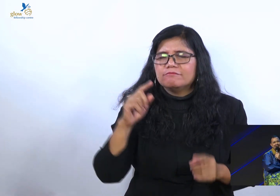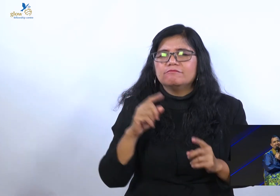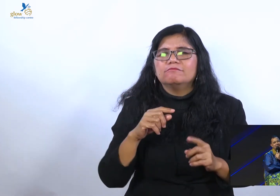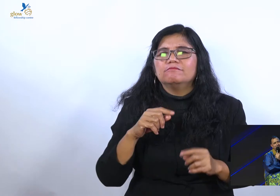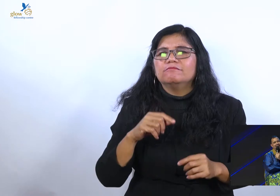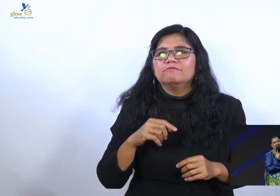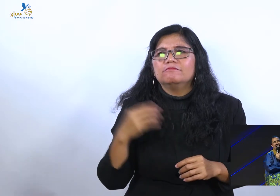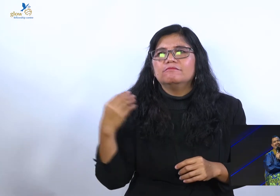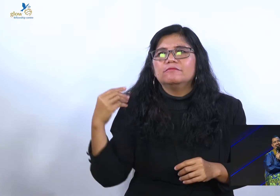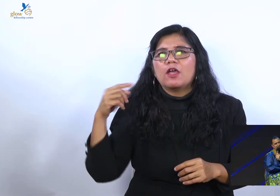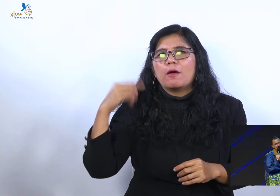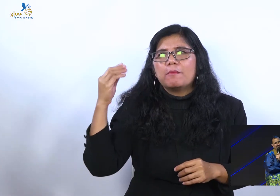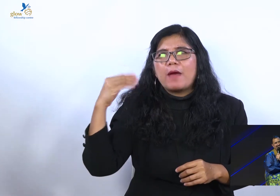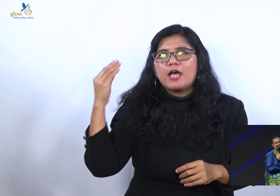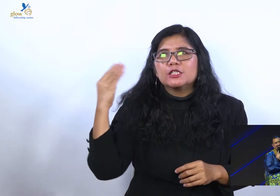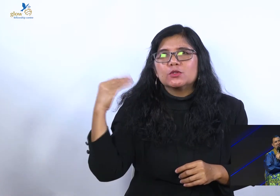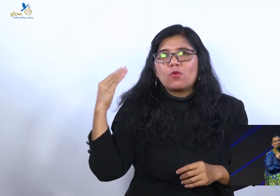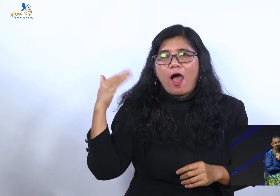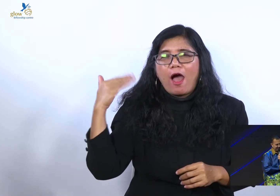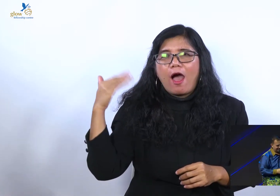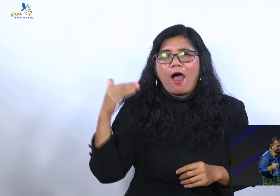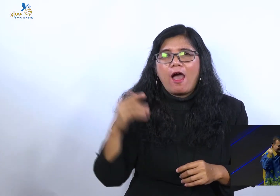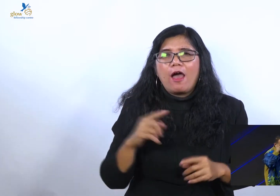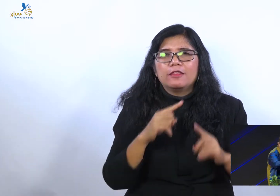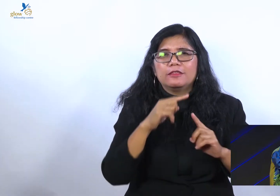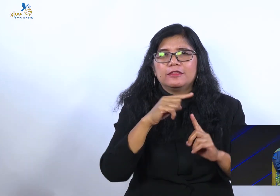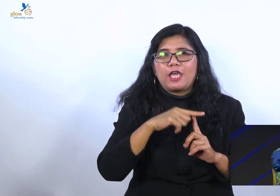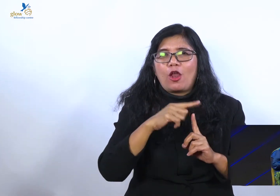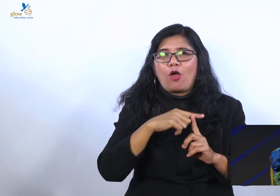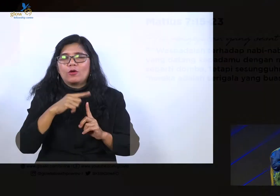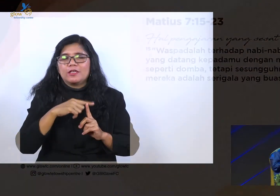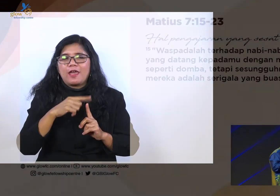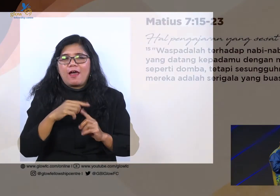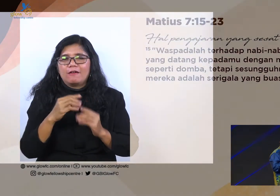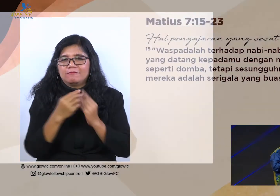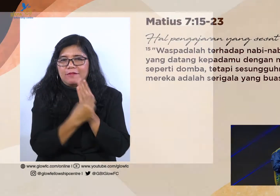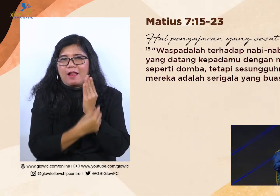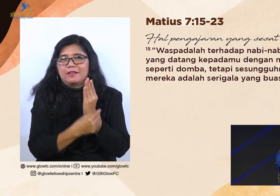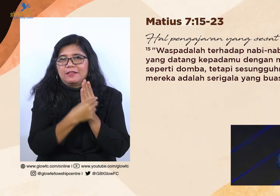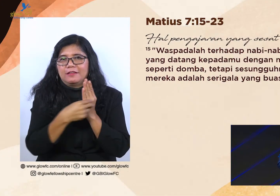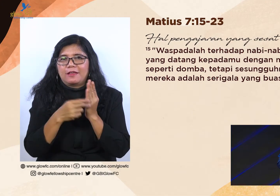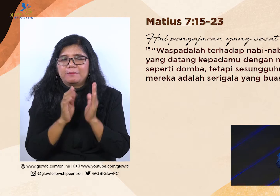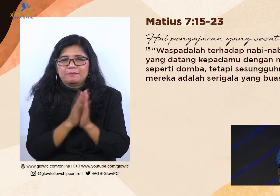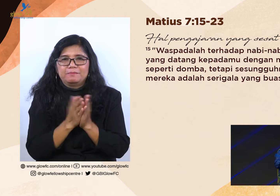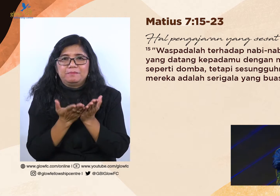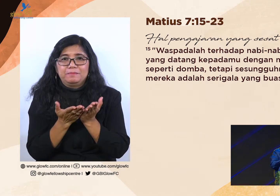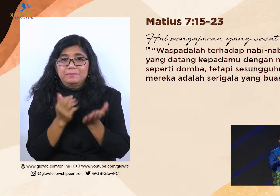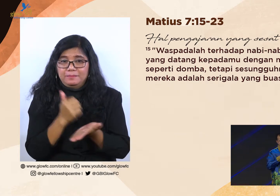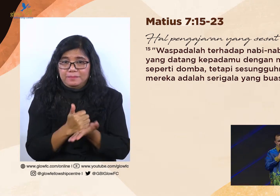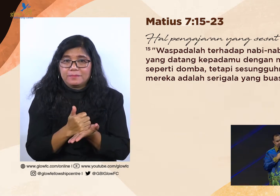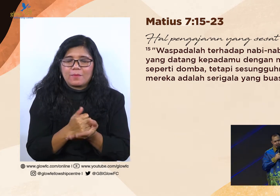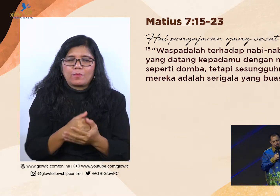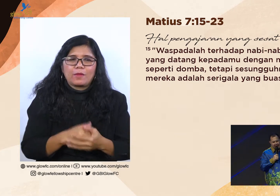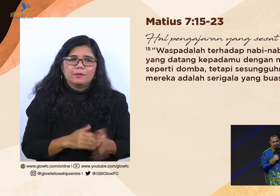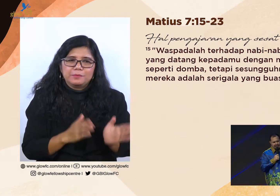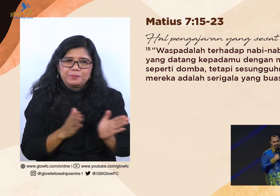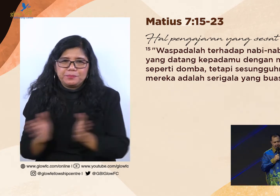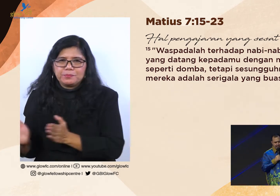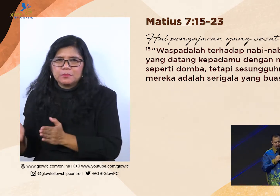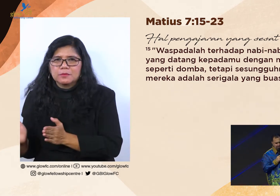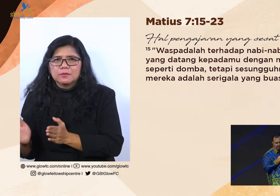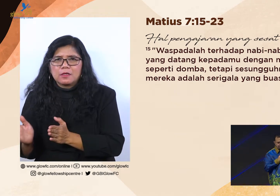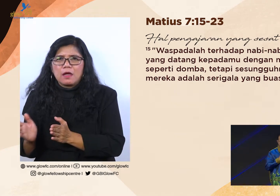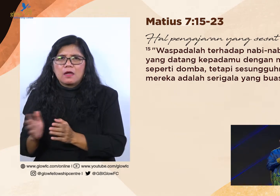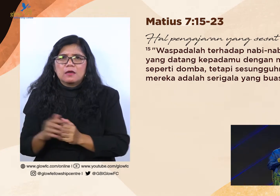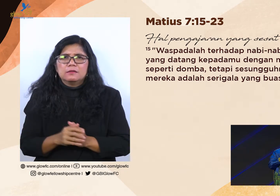Kita semua hanyalah hamba yang masih terus belajar. Ayo kita lihat selanjutnya. Dikatakan demikian. Waspadalah